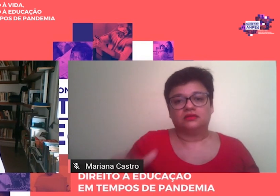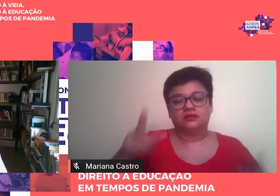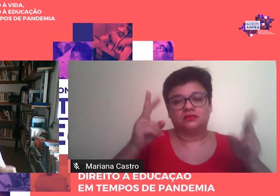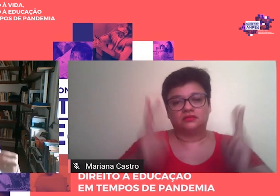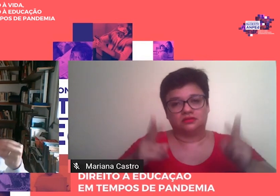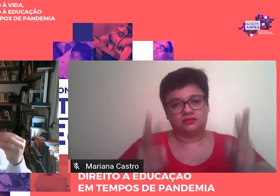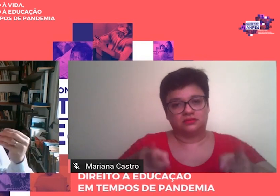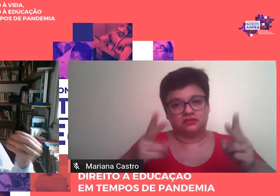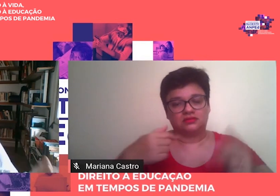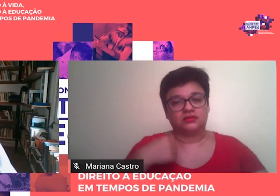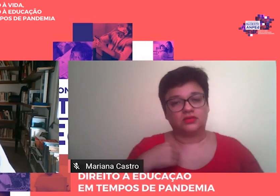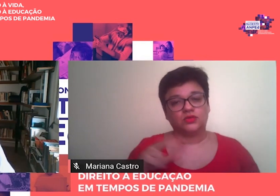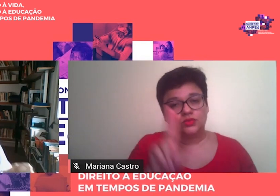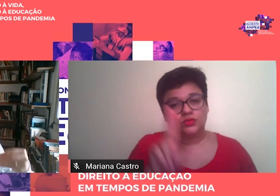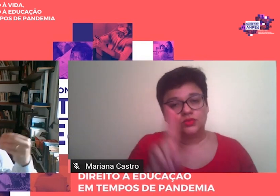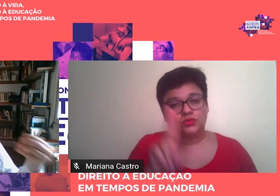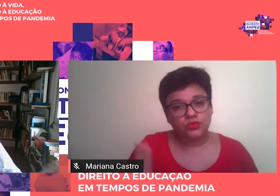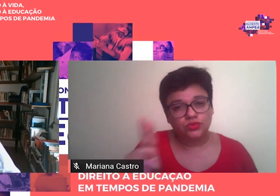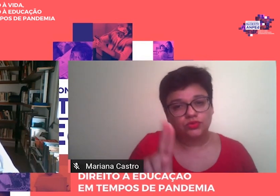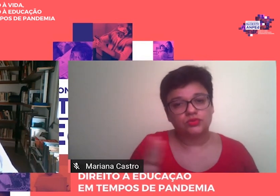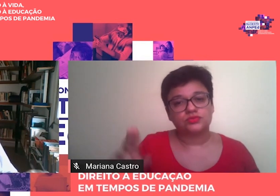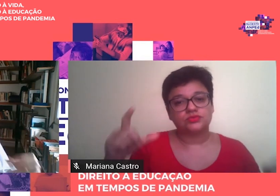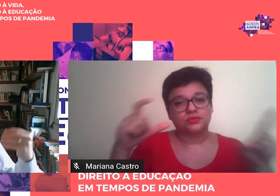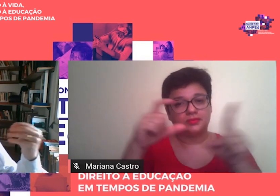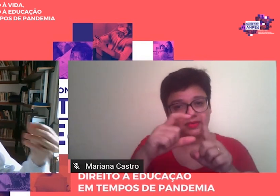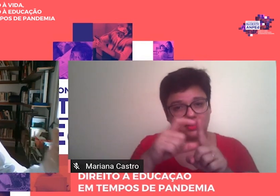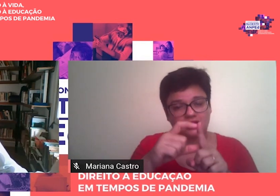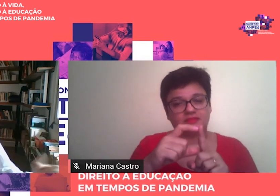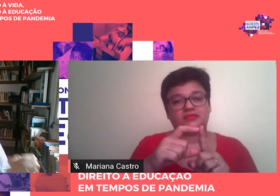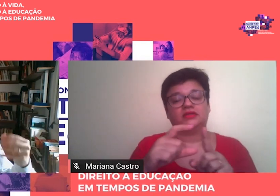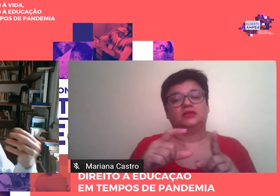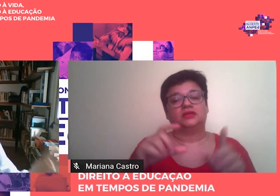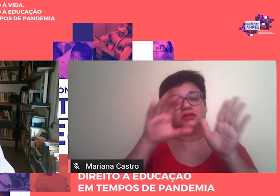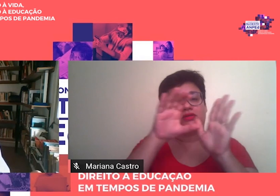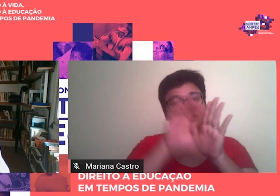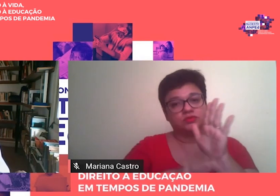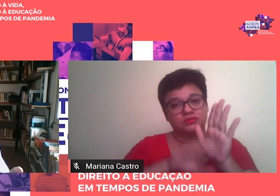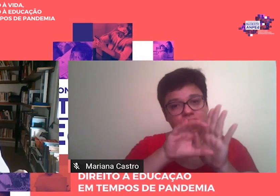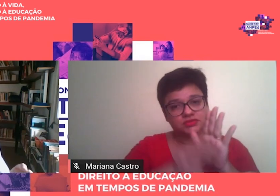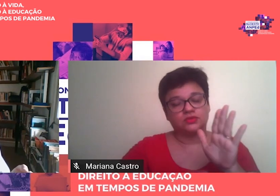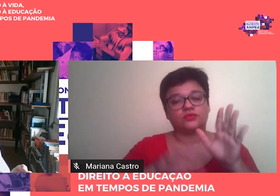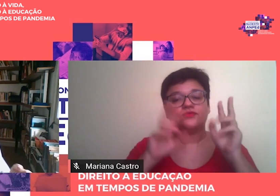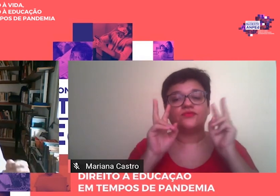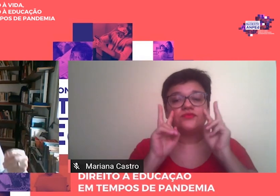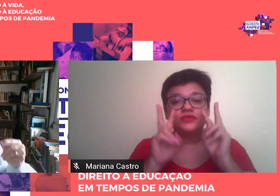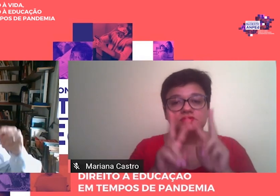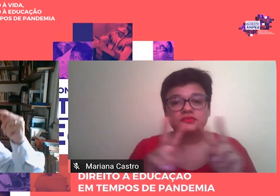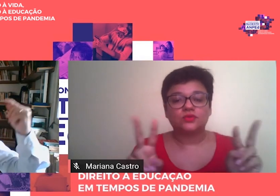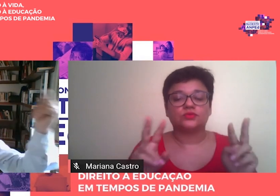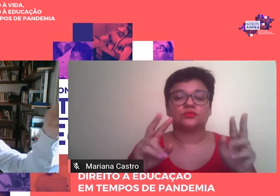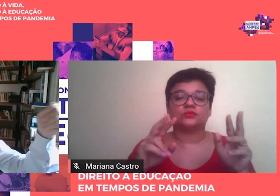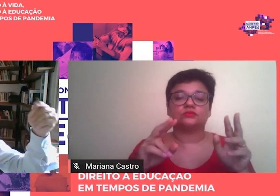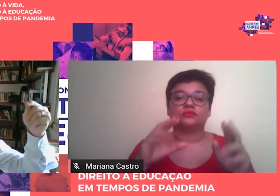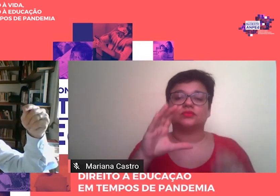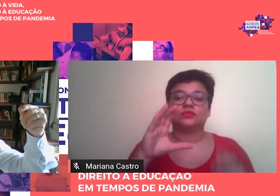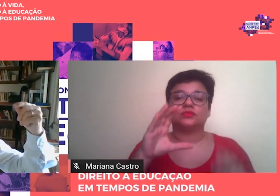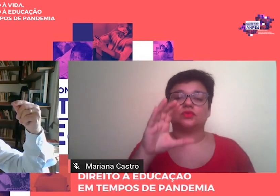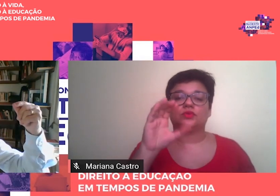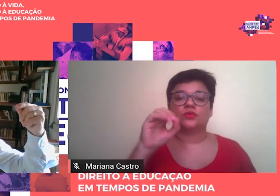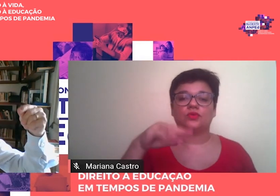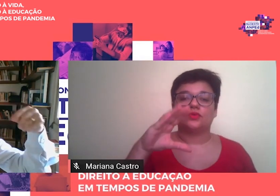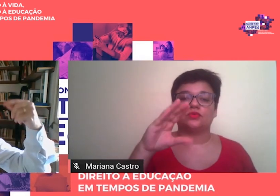eu uso a palavra concepção, tendência, visão como sinônimos, não é? Concepção,